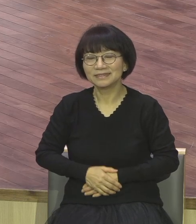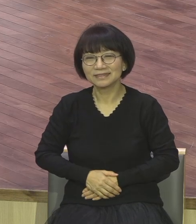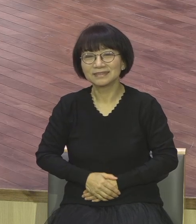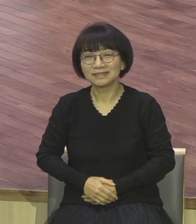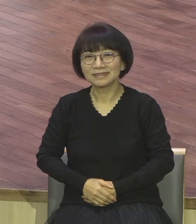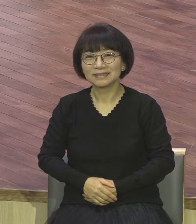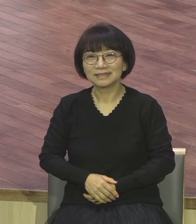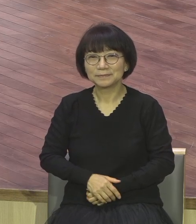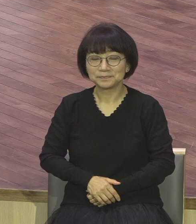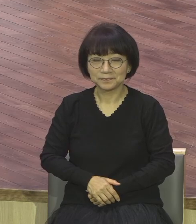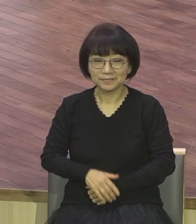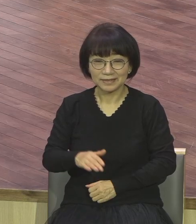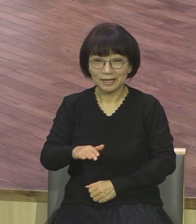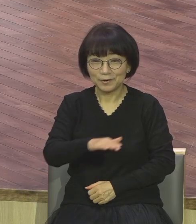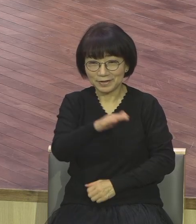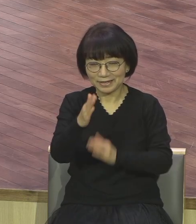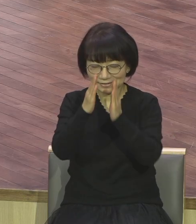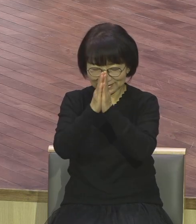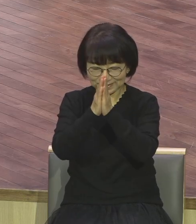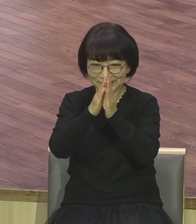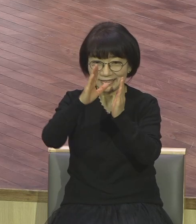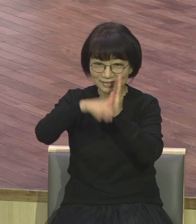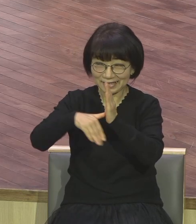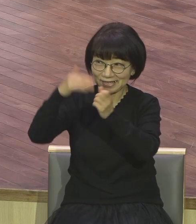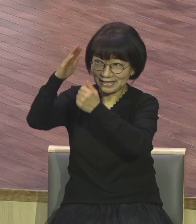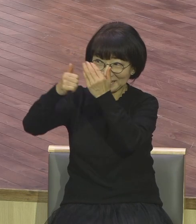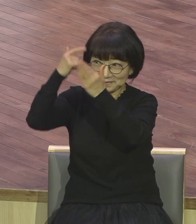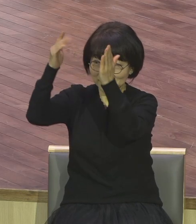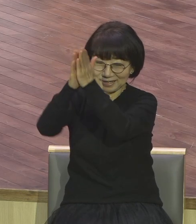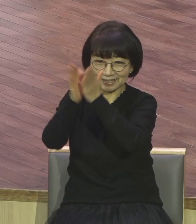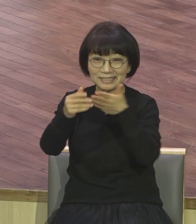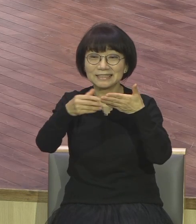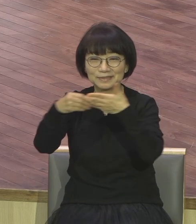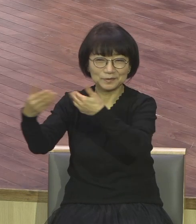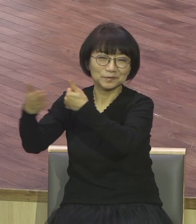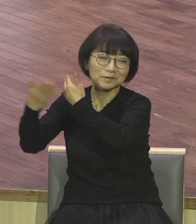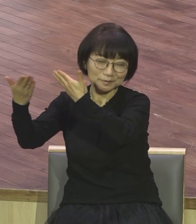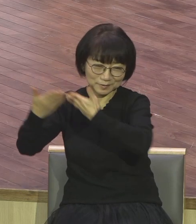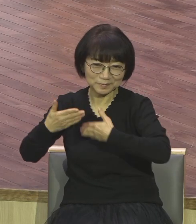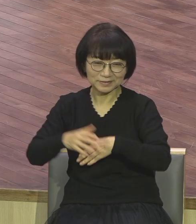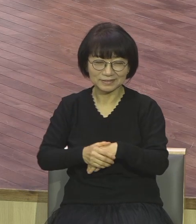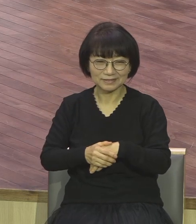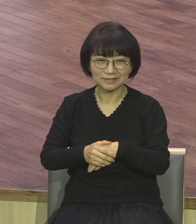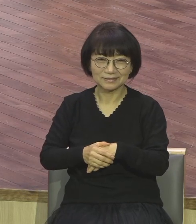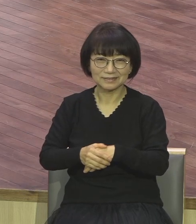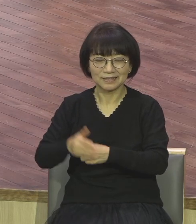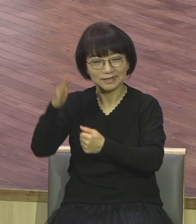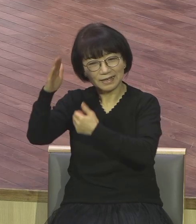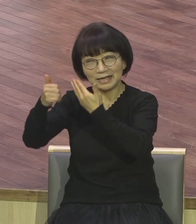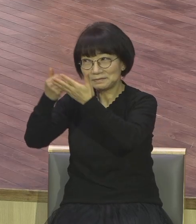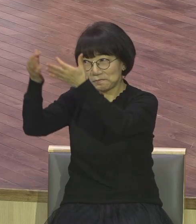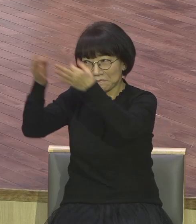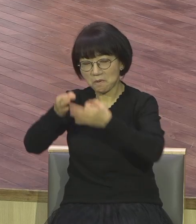나가면 하나님 알아서 인도해 주실 거예요 그게 믿음이에요 믿음 야 너 믿음이 크구나 개뿔도 없으면서